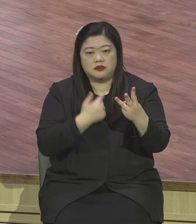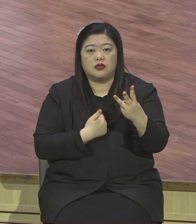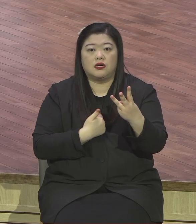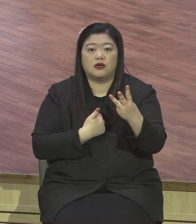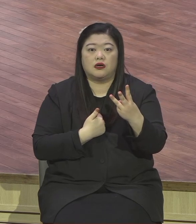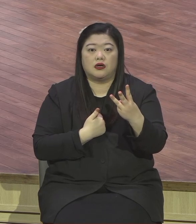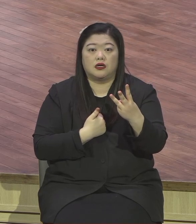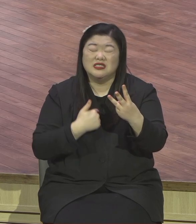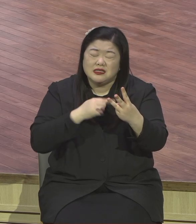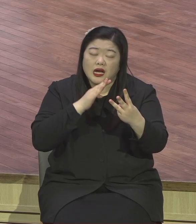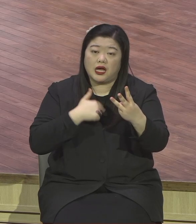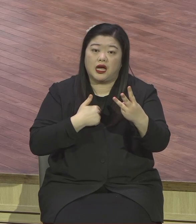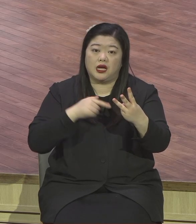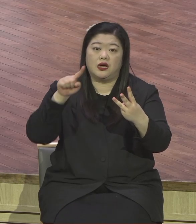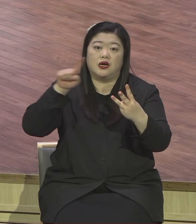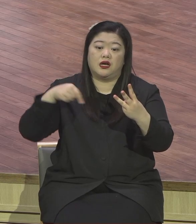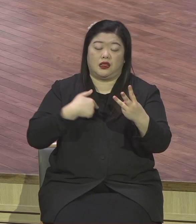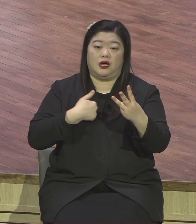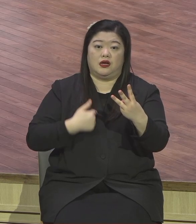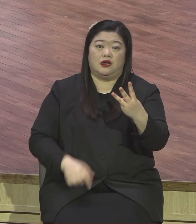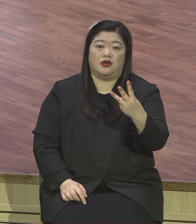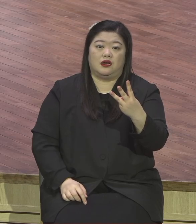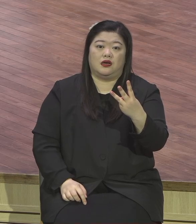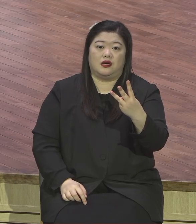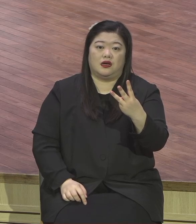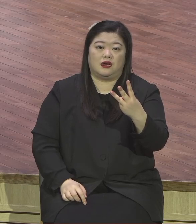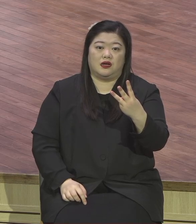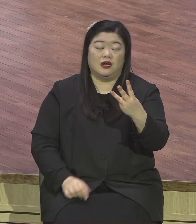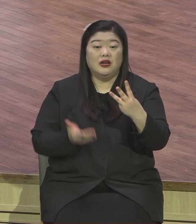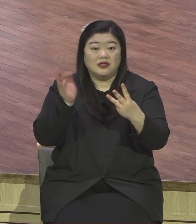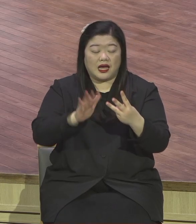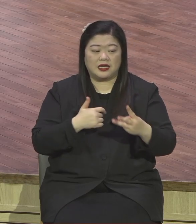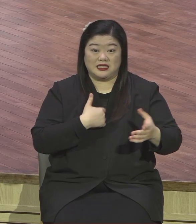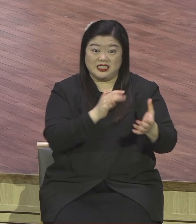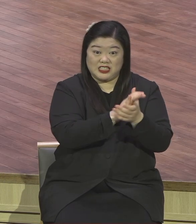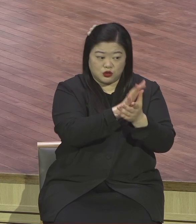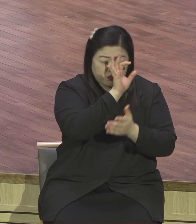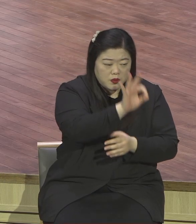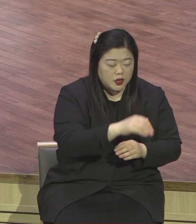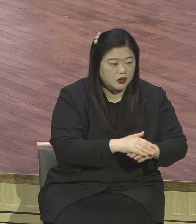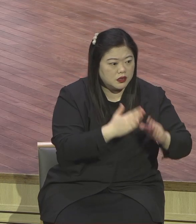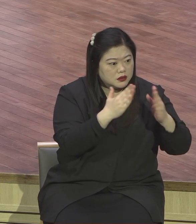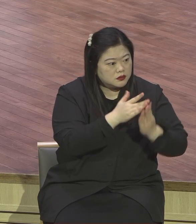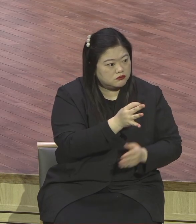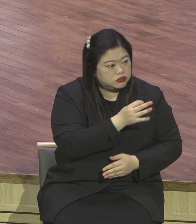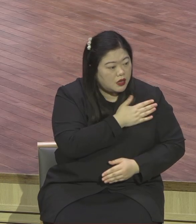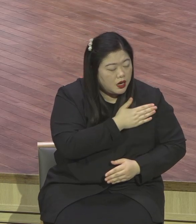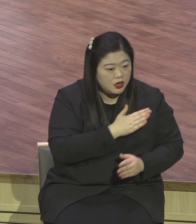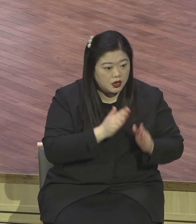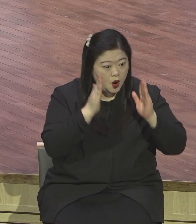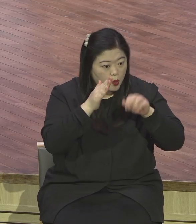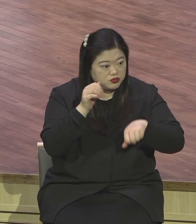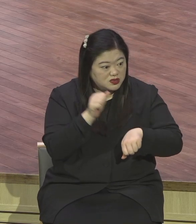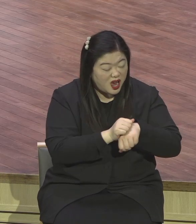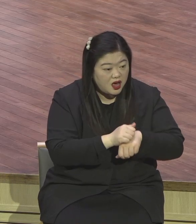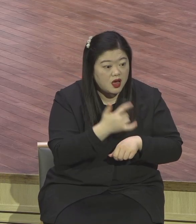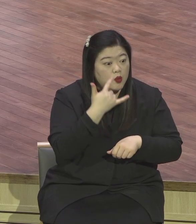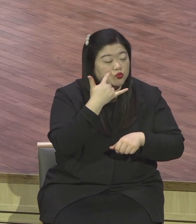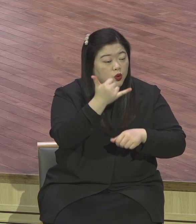없었어요. 내 친구들은 부모님들도 훌륭하고 집도 잘 살고 다 자산된 우리 집만